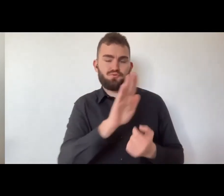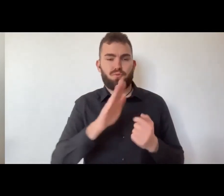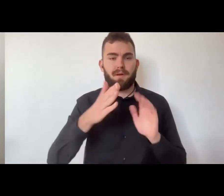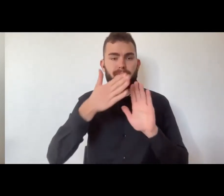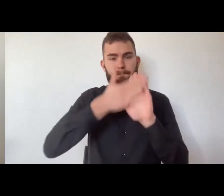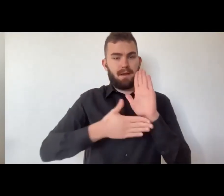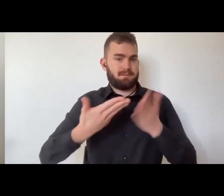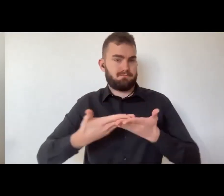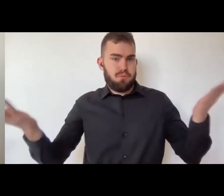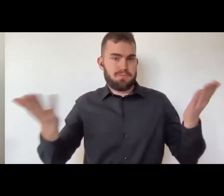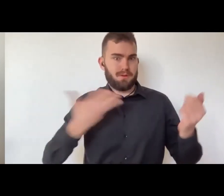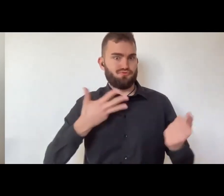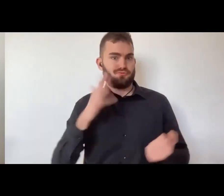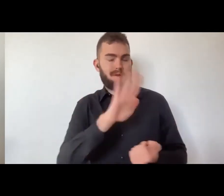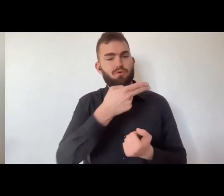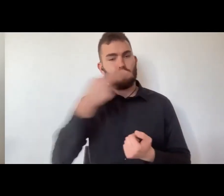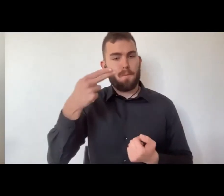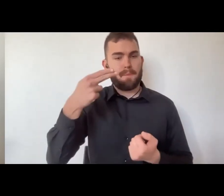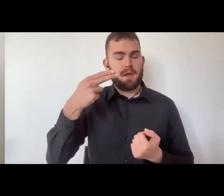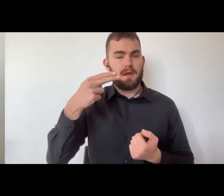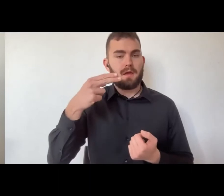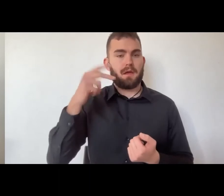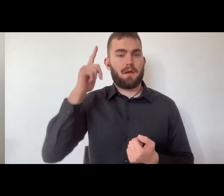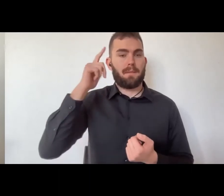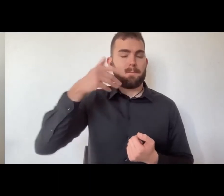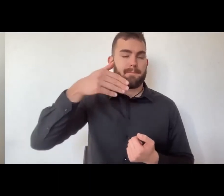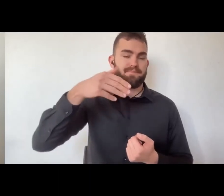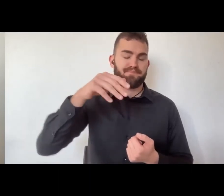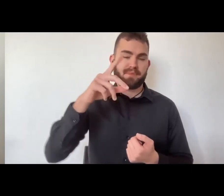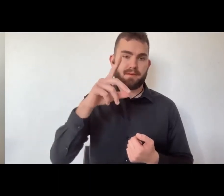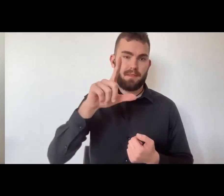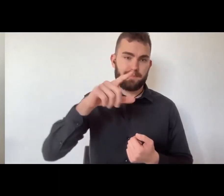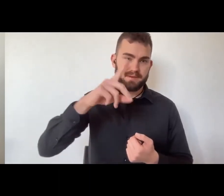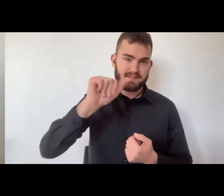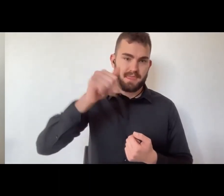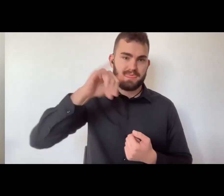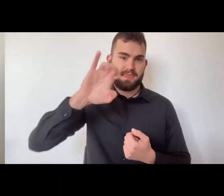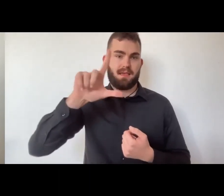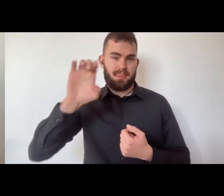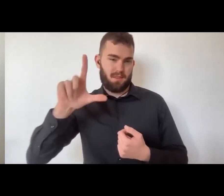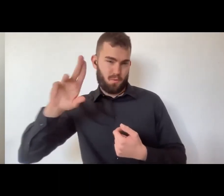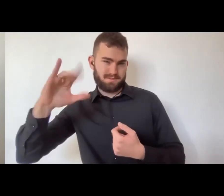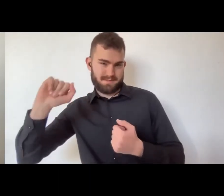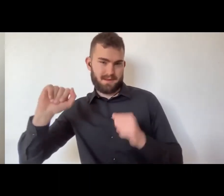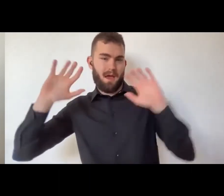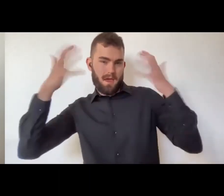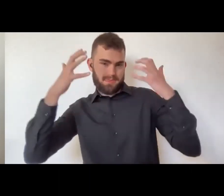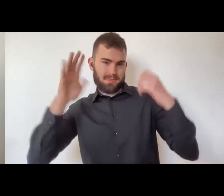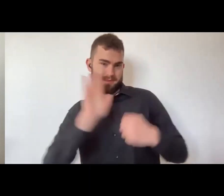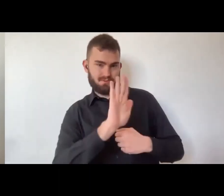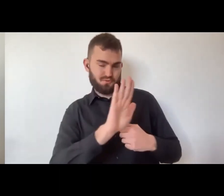E se volete approfondire di più la storia di Lucia e la sua arte c'è una pagina su Facebook che